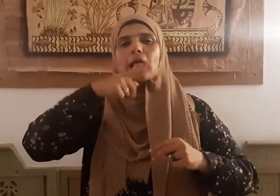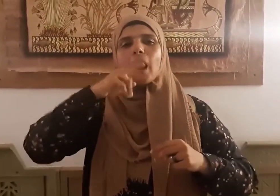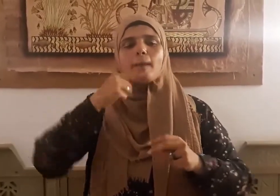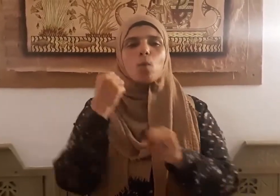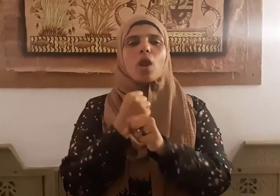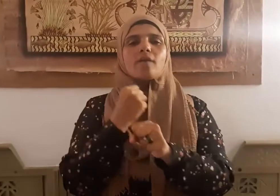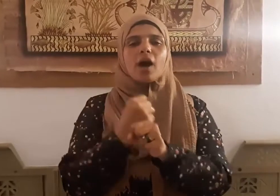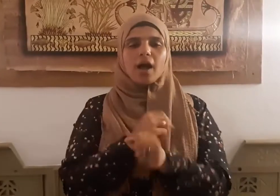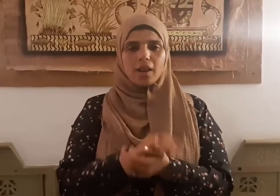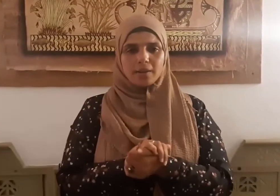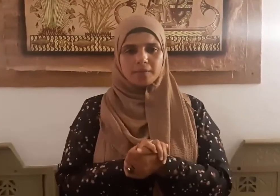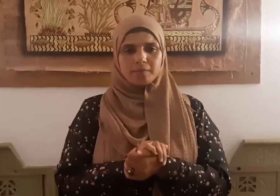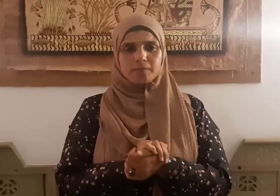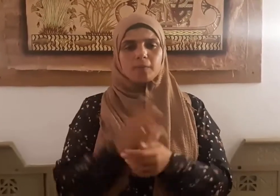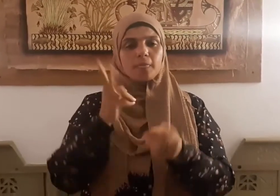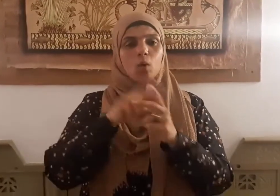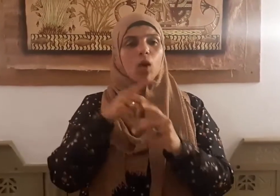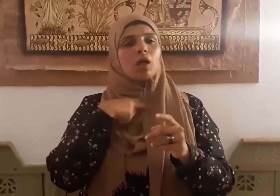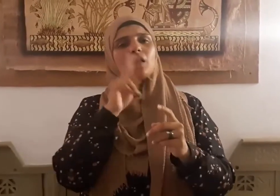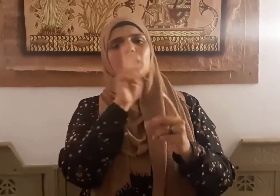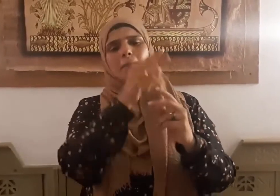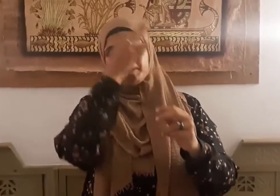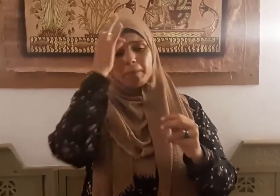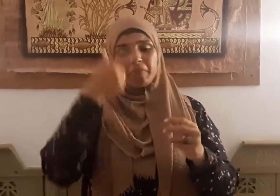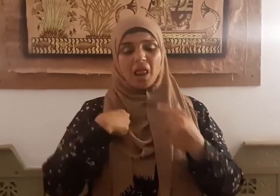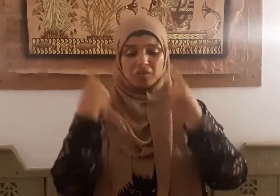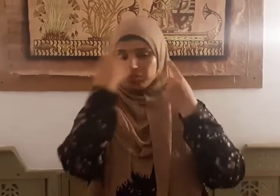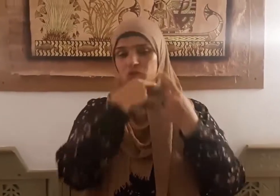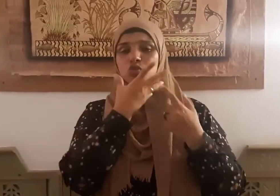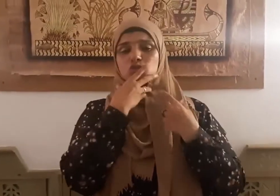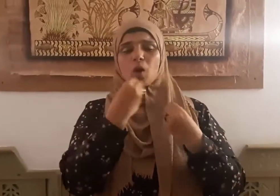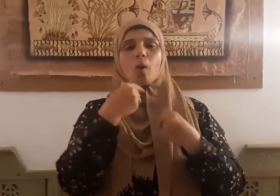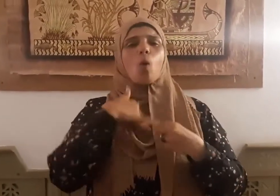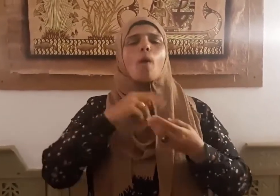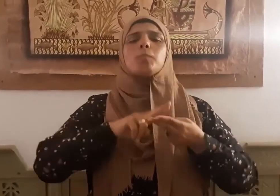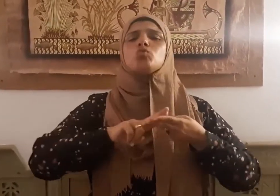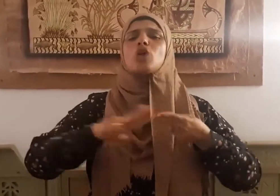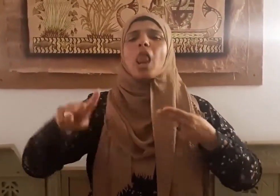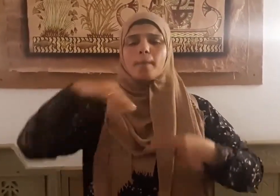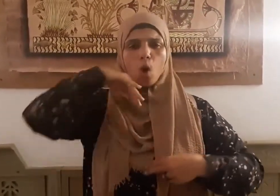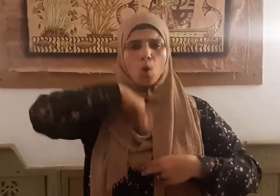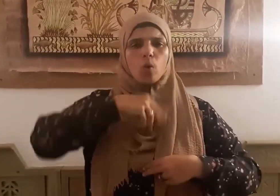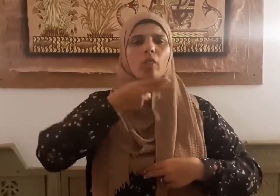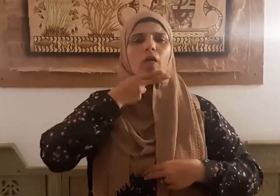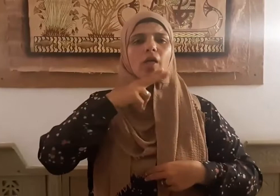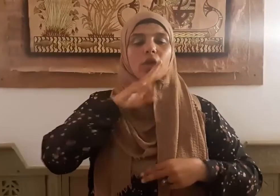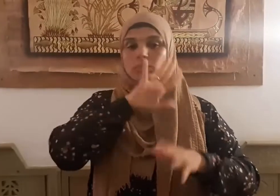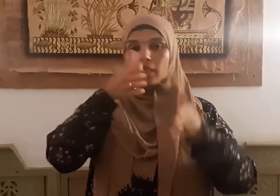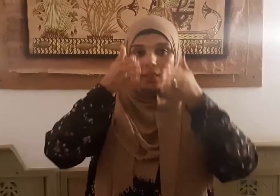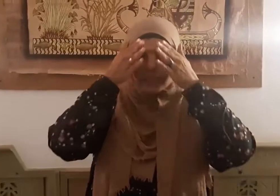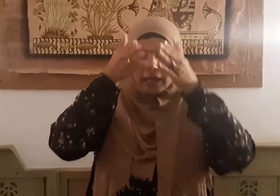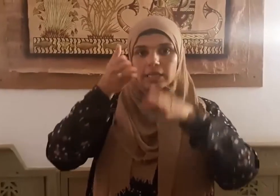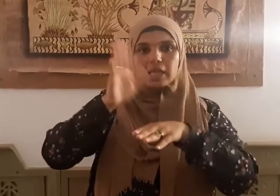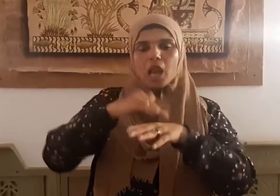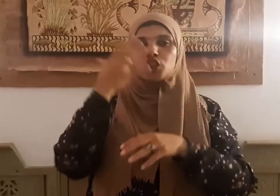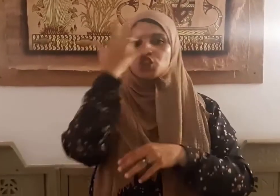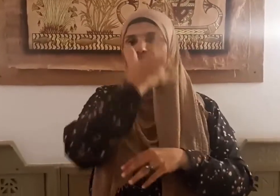والدعاء المثالية والمسالمة من من يركزون على الشكل والمظهر